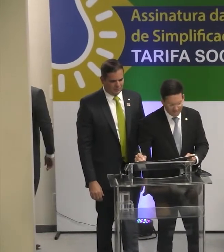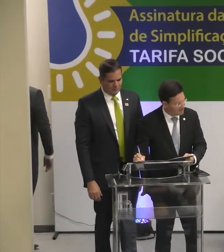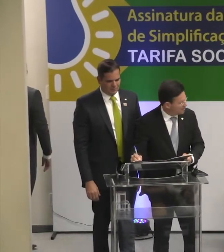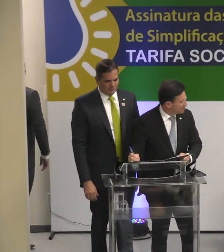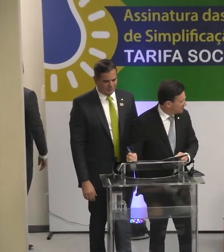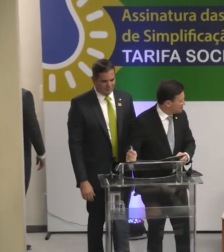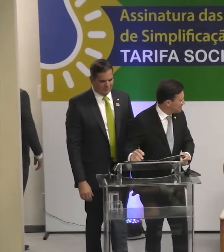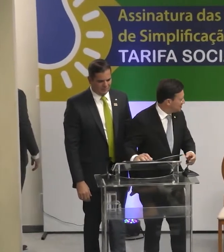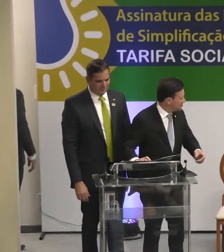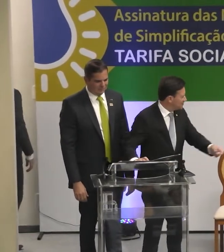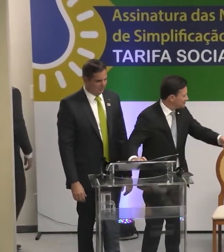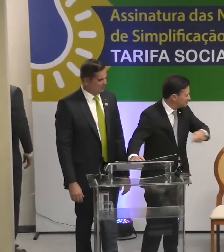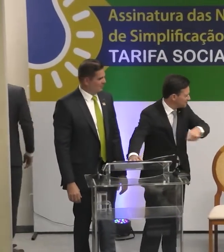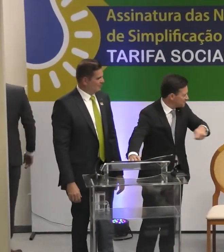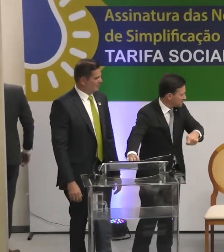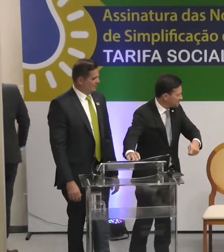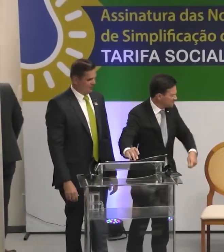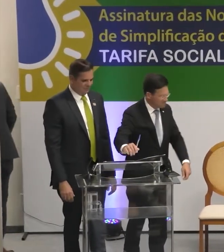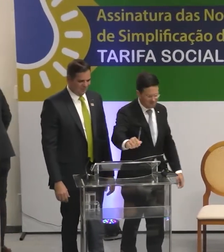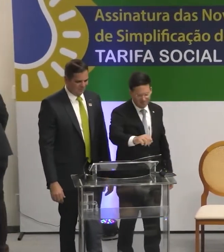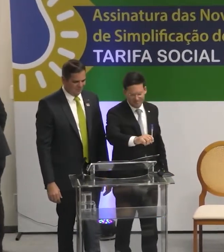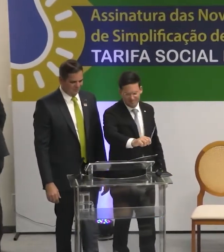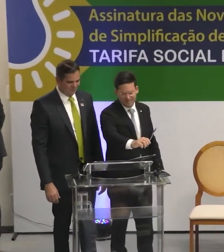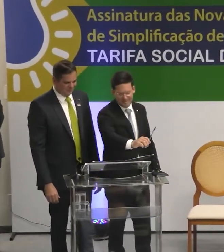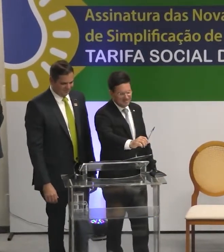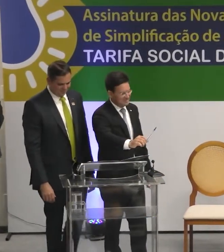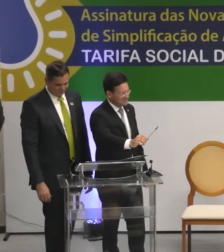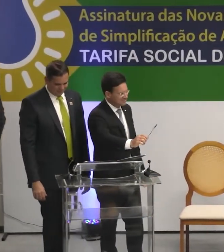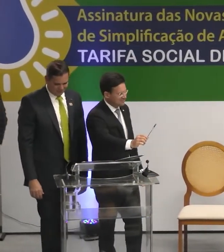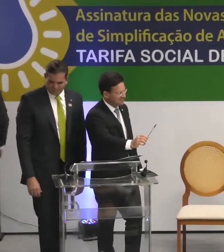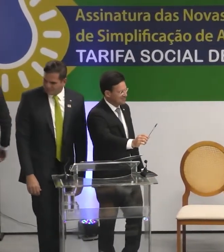Obrigada Atenção Atenção